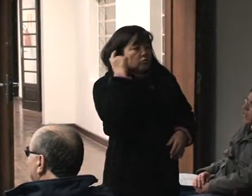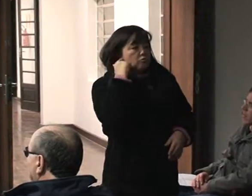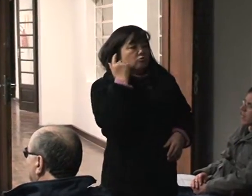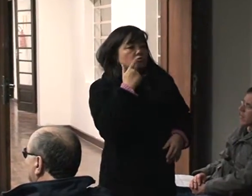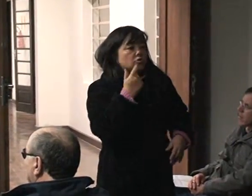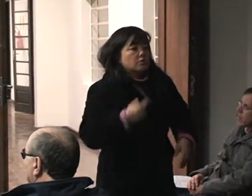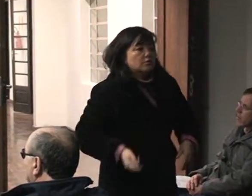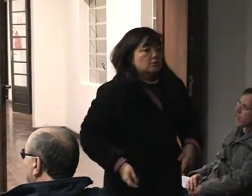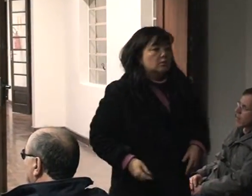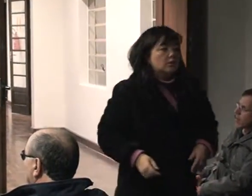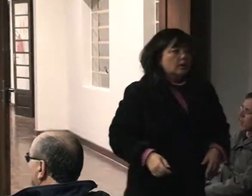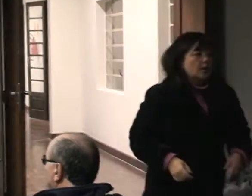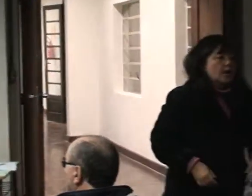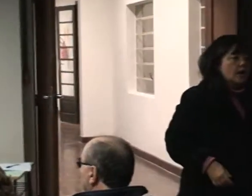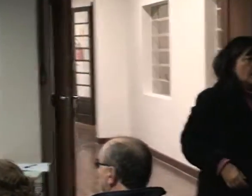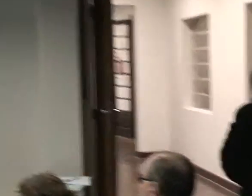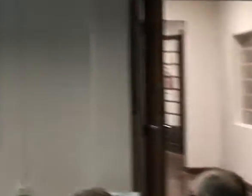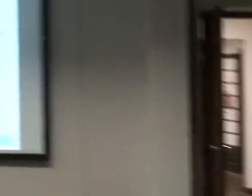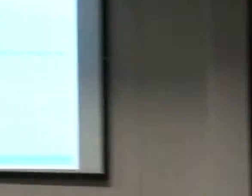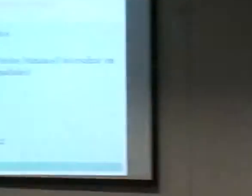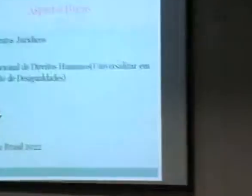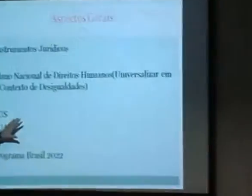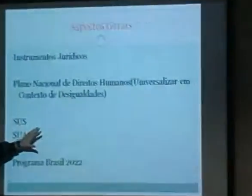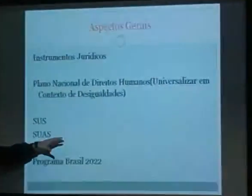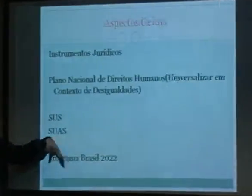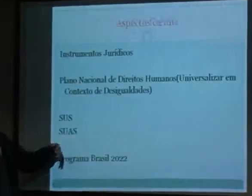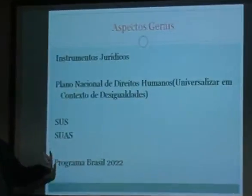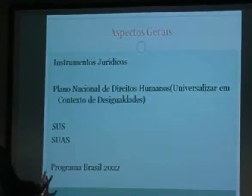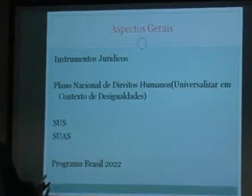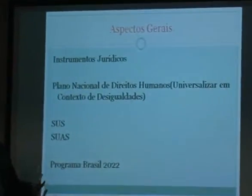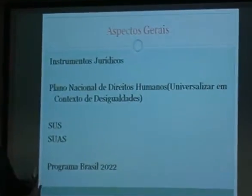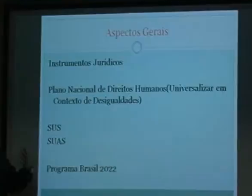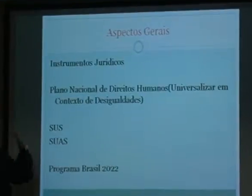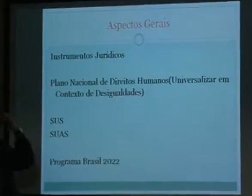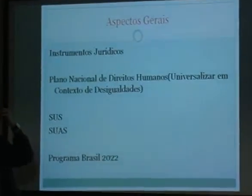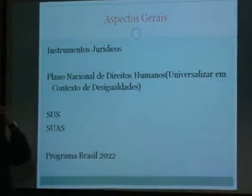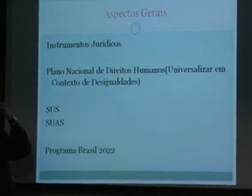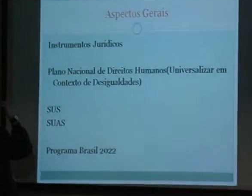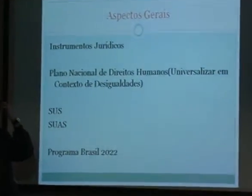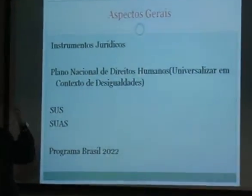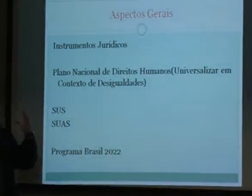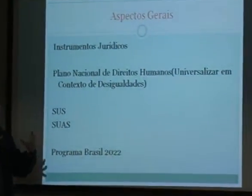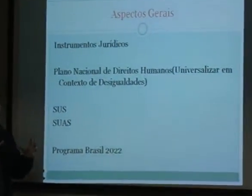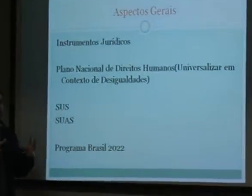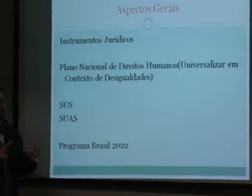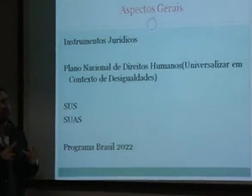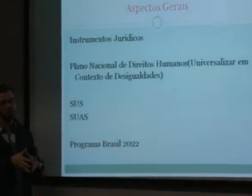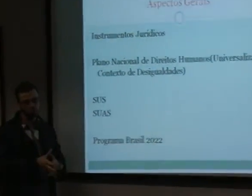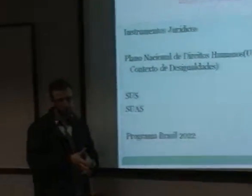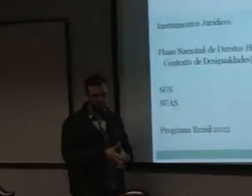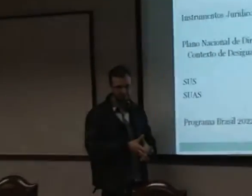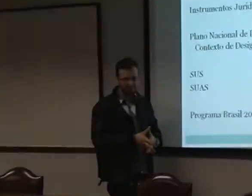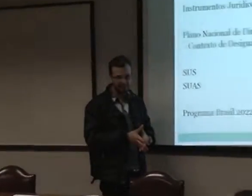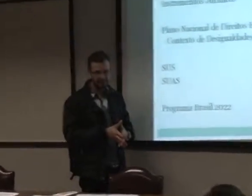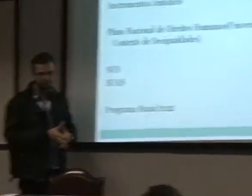Sobre esses aspectos gerais, aí nós fizemos uma avaliação, até em um primeiro olhar desse relatório do governo brasileiro.